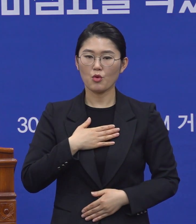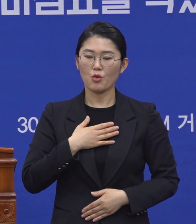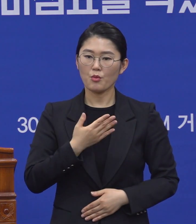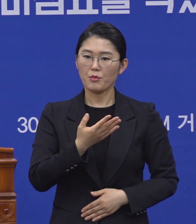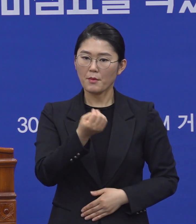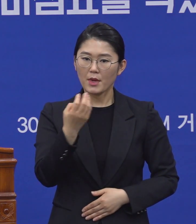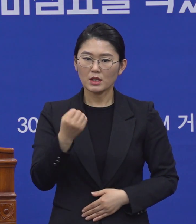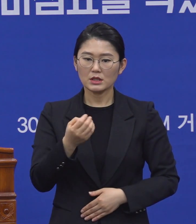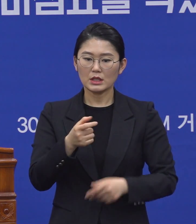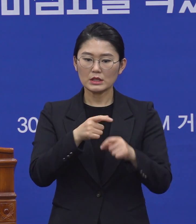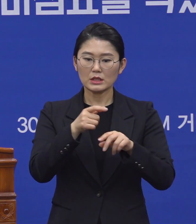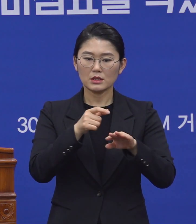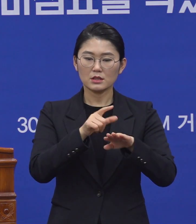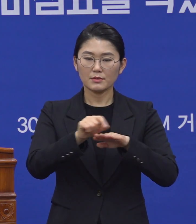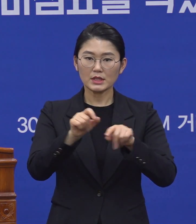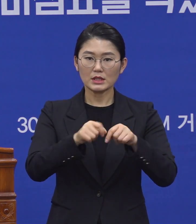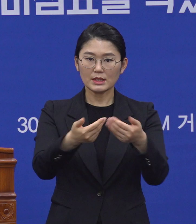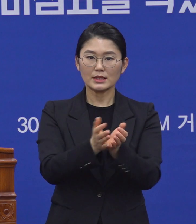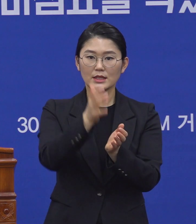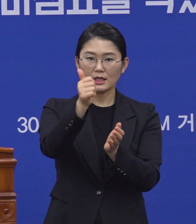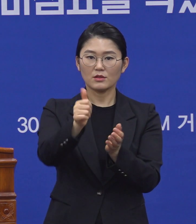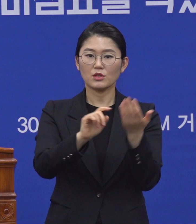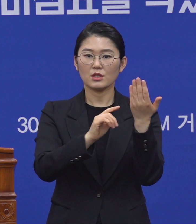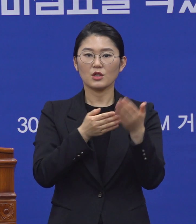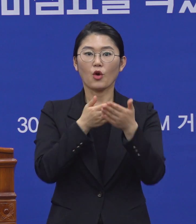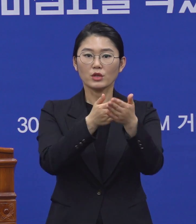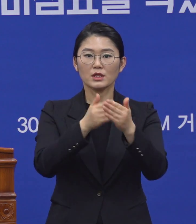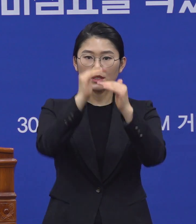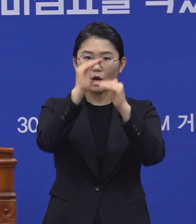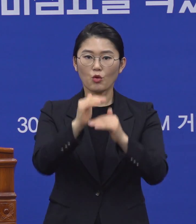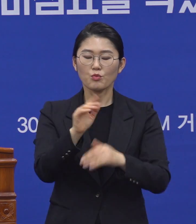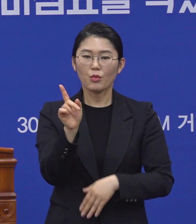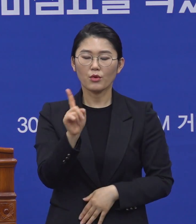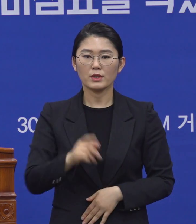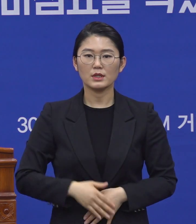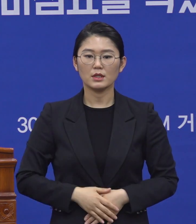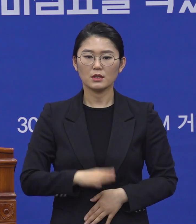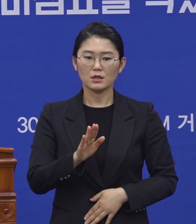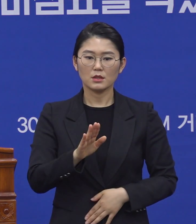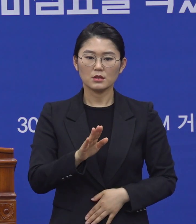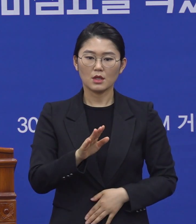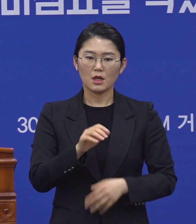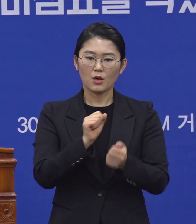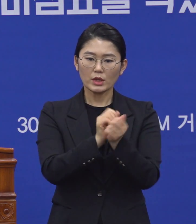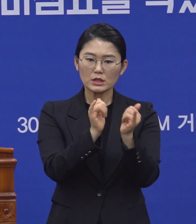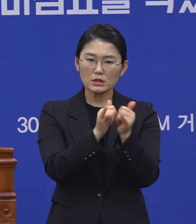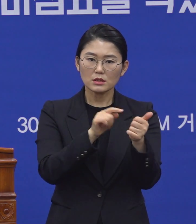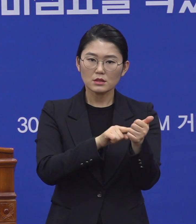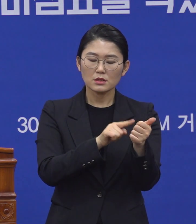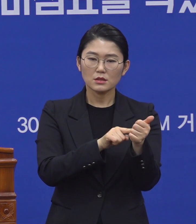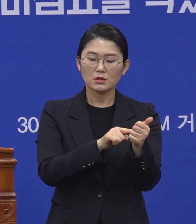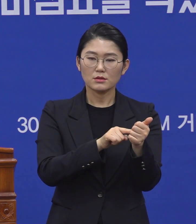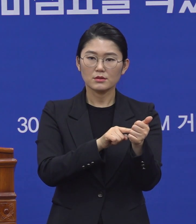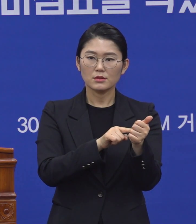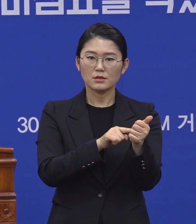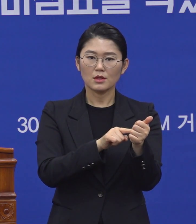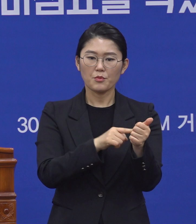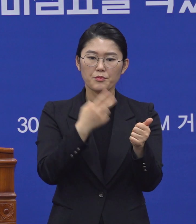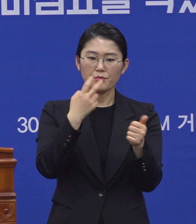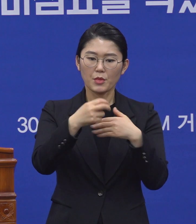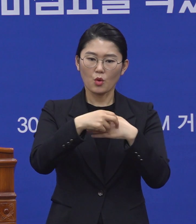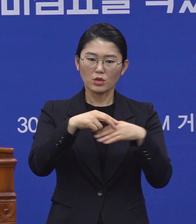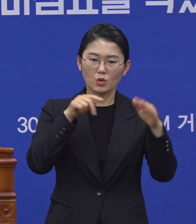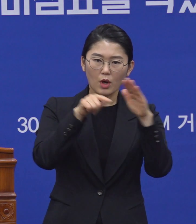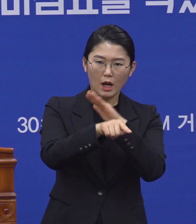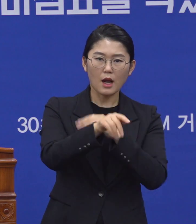지자체장님들이 건의했던 것 중에 이분들이 이제 또 병원도 찾고 이렇게 하고 있습니다. 하고 있는데